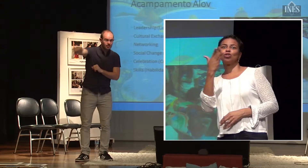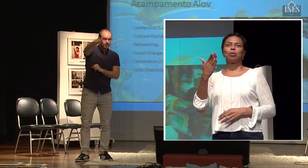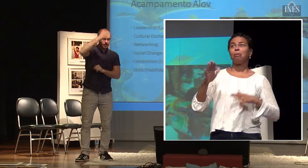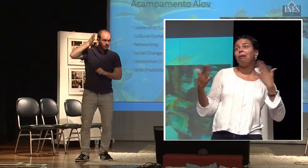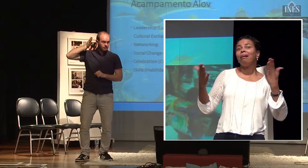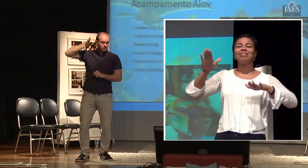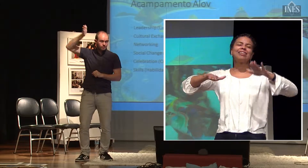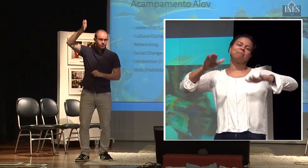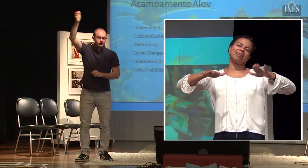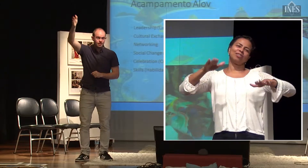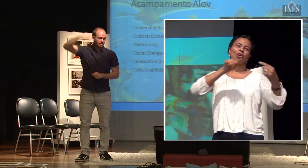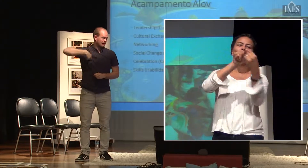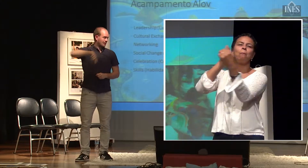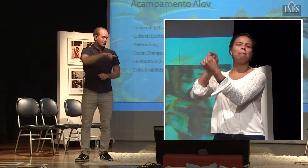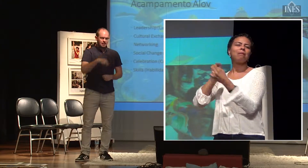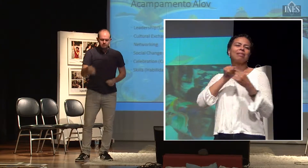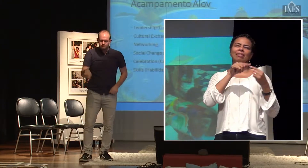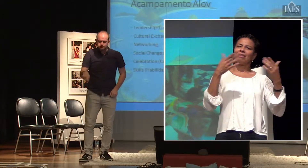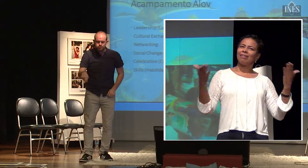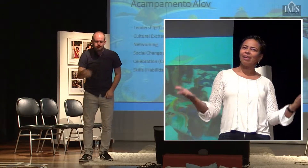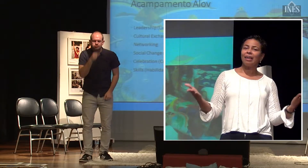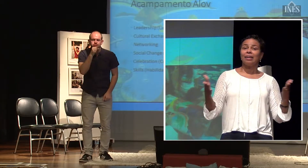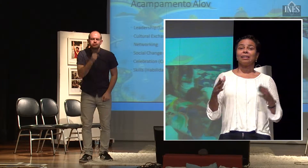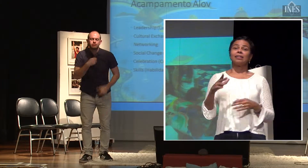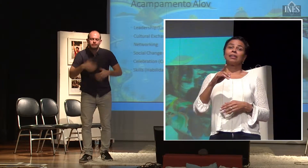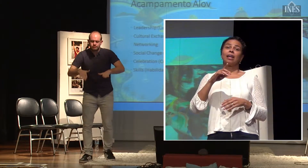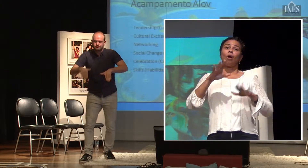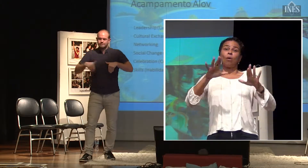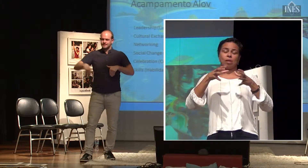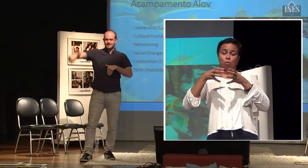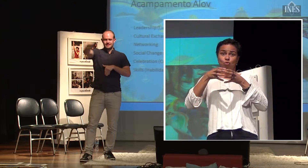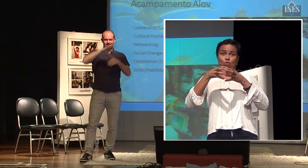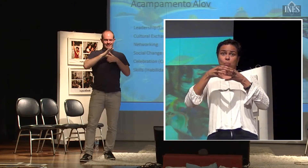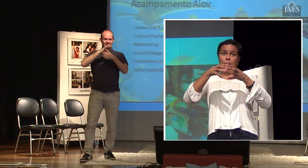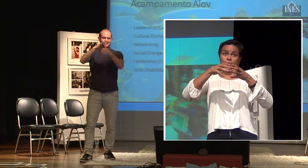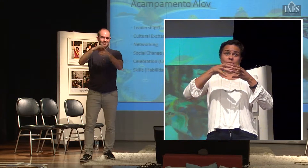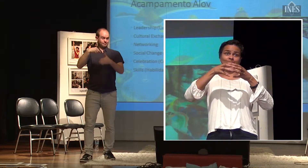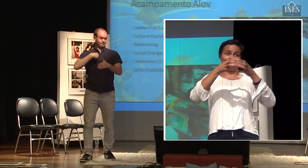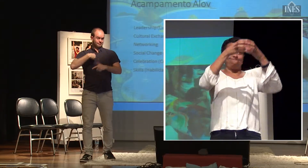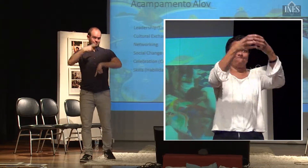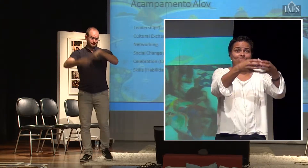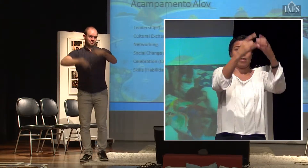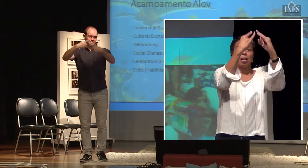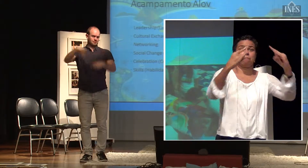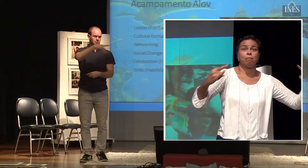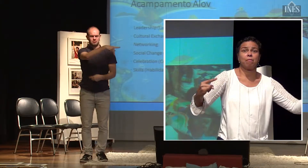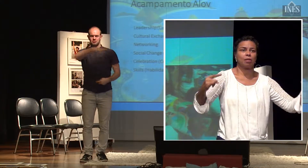aquilo. Então, quando as pessoas vão para esses acampamentos, gente quer principalmente despertar a liderança delas. A gente tira um pouquinho o pessoal mais